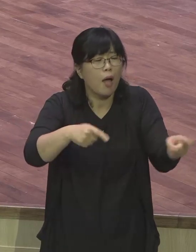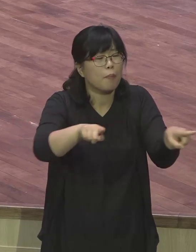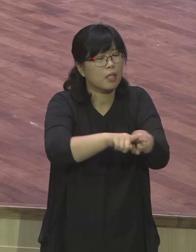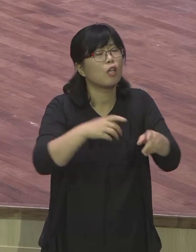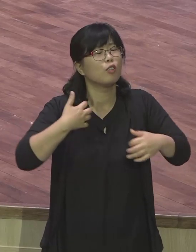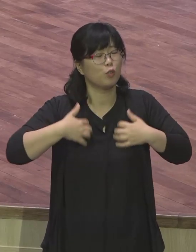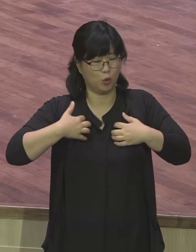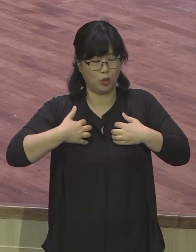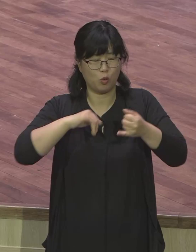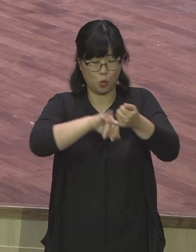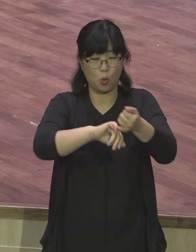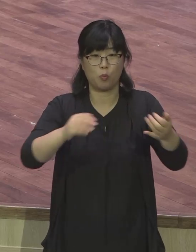반드시